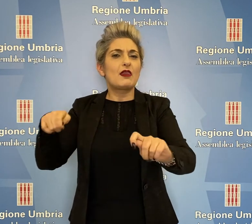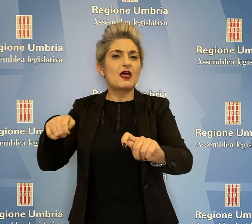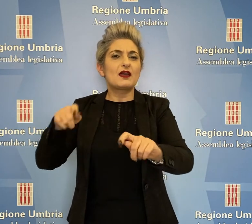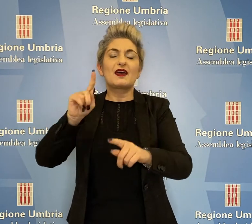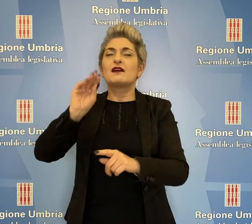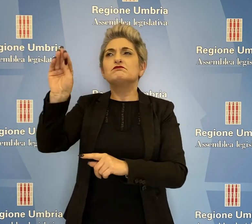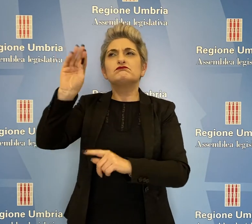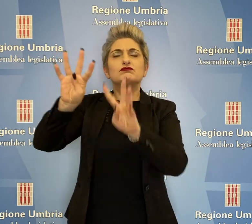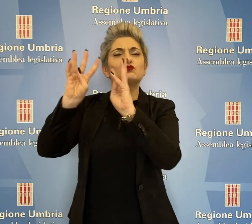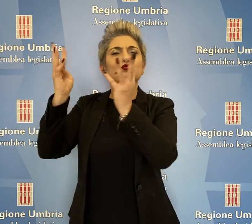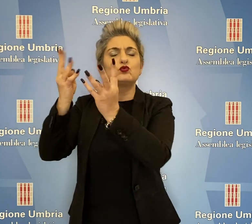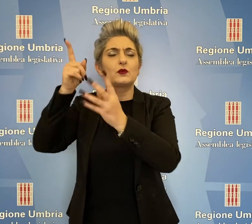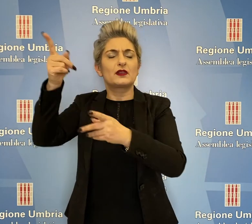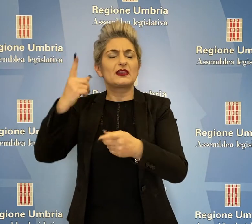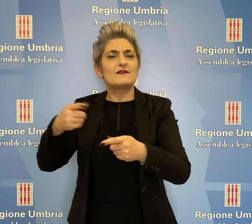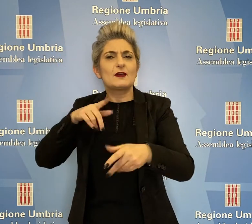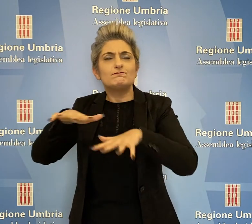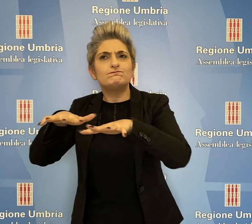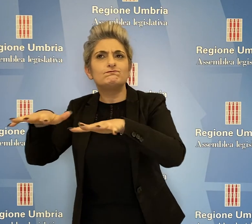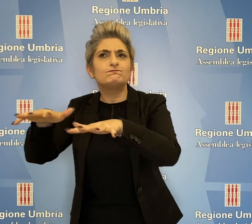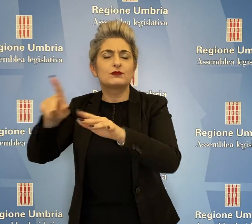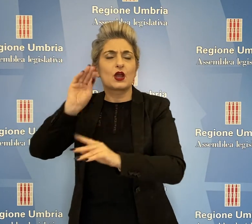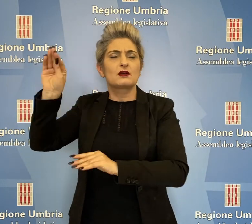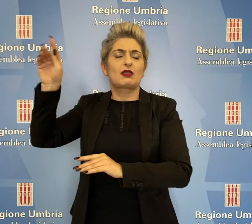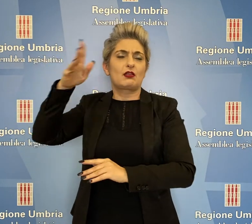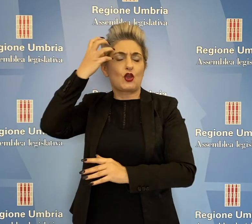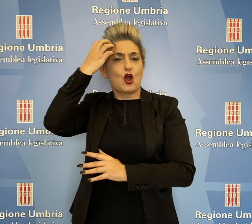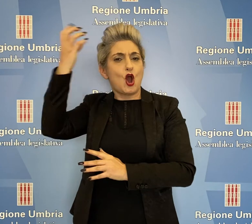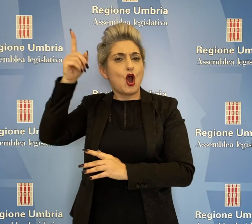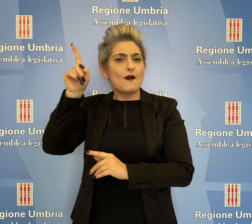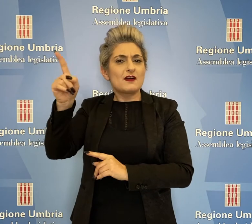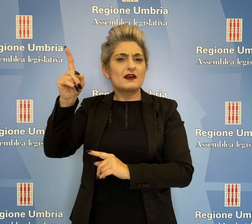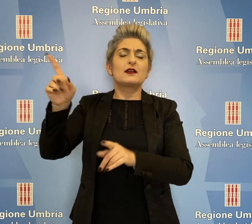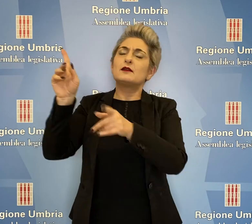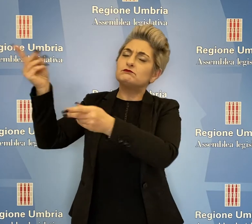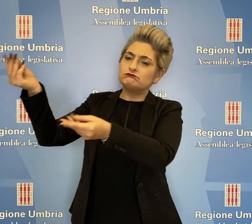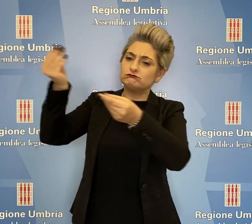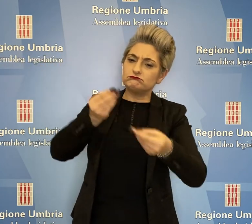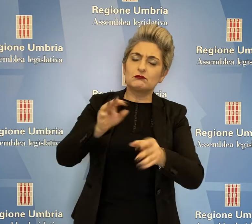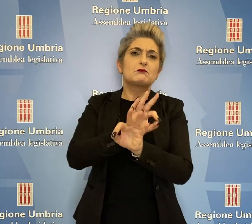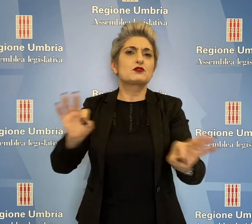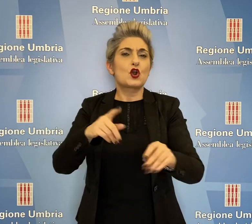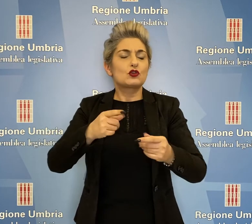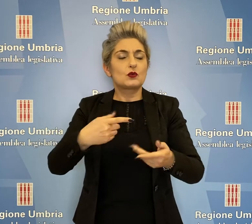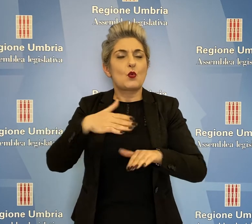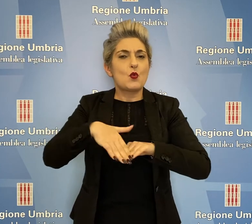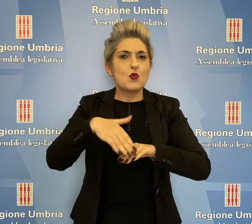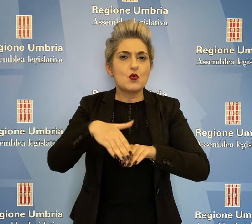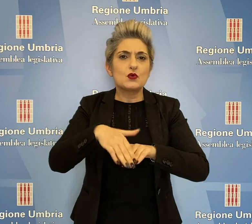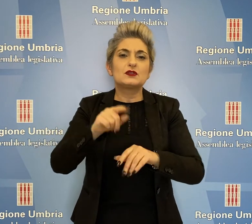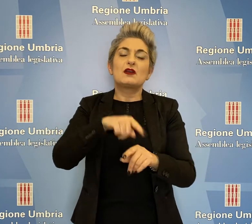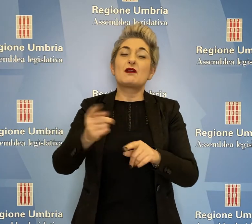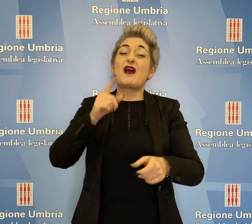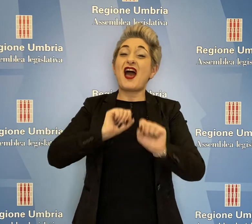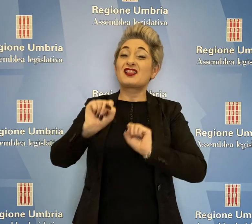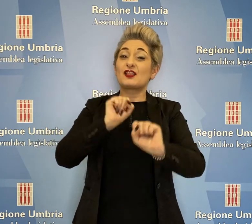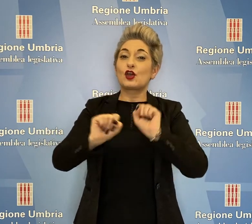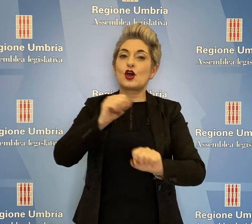regionale di attivarsi presso il Governo per avere a disposizione, per un utilizzo immediato, anticorpi monoclonali